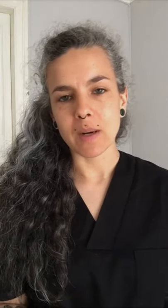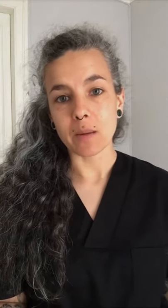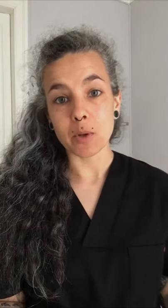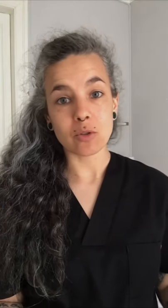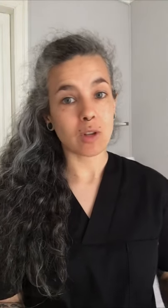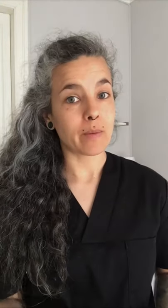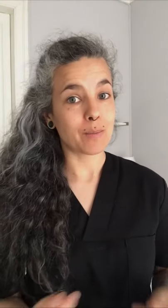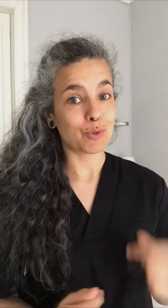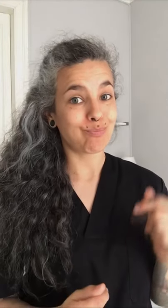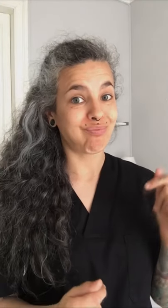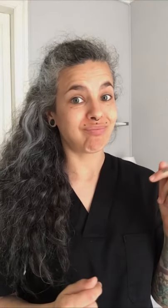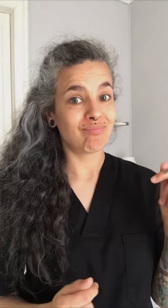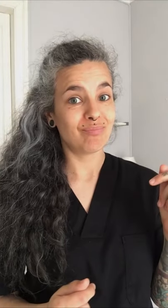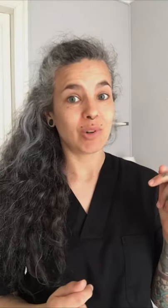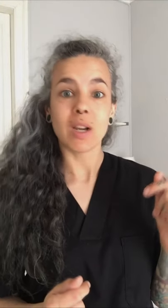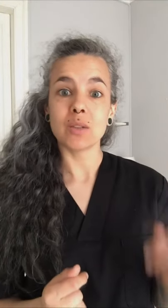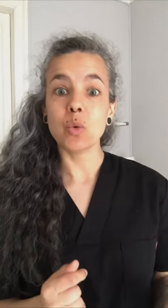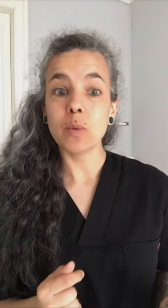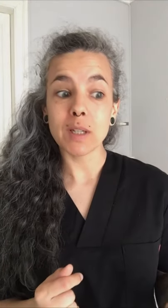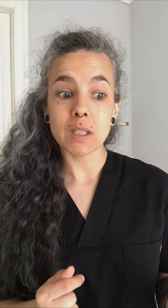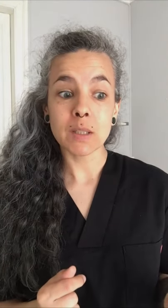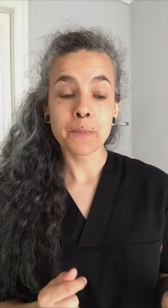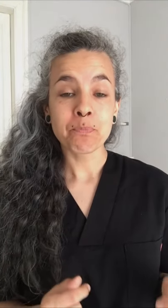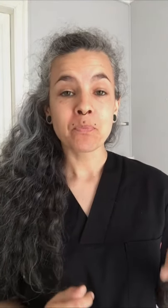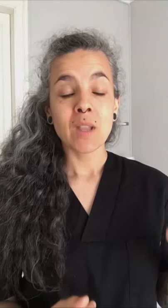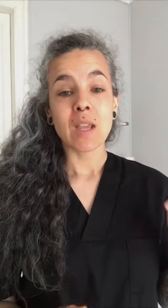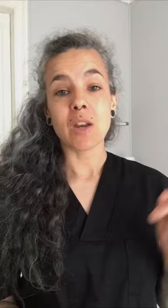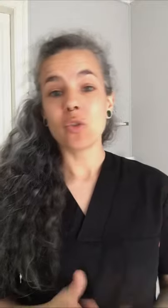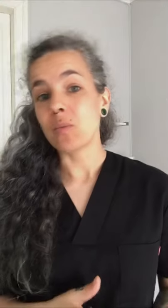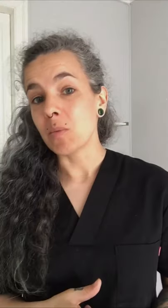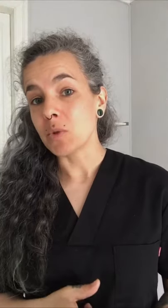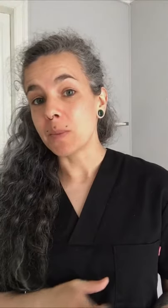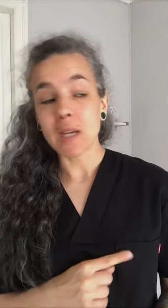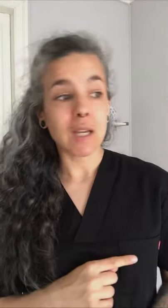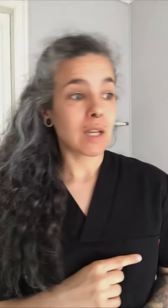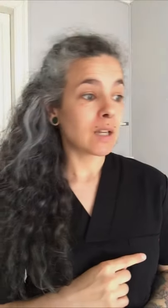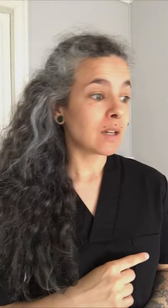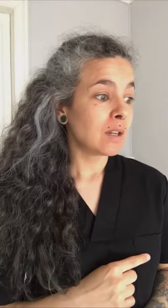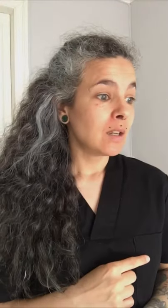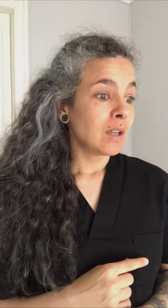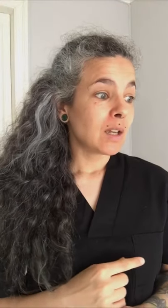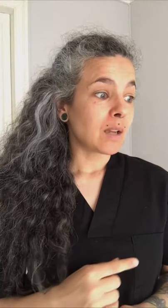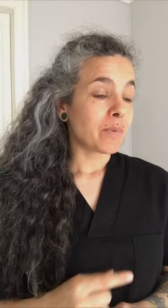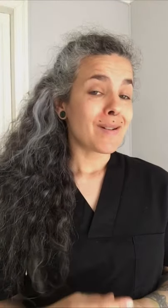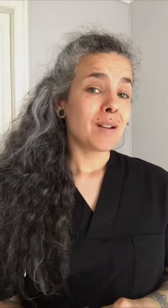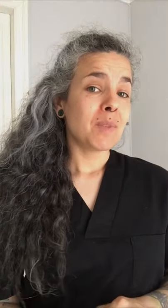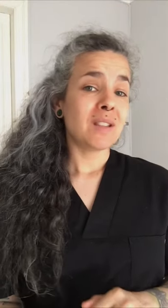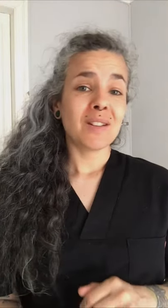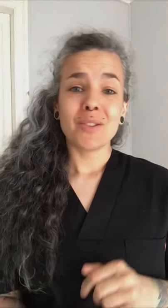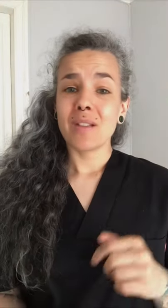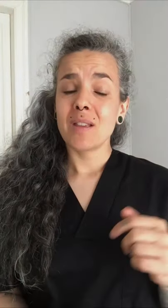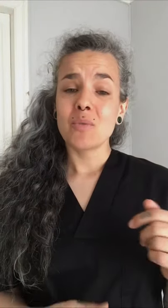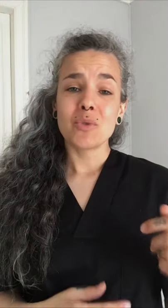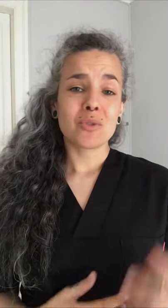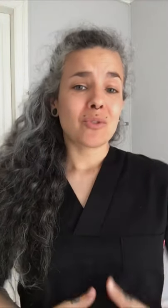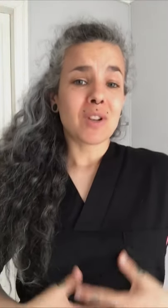nervioso, que vamos por las nubes, que no dormimos bien, que probablemente no decimos lo que